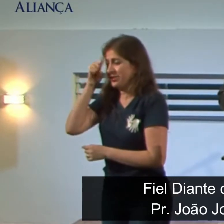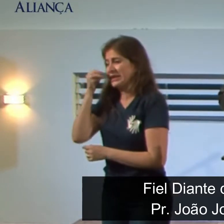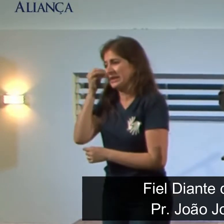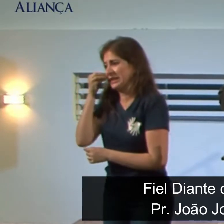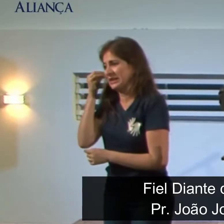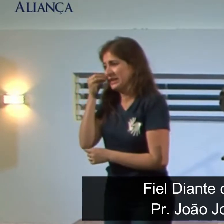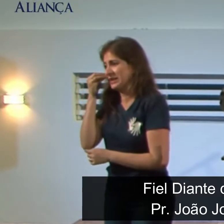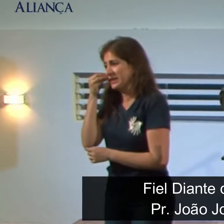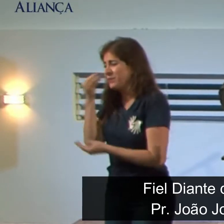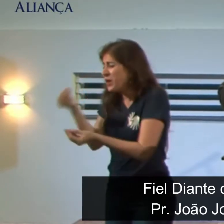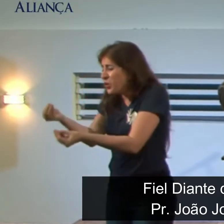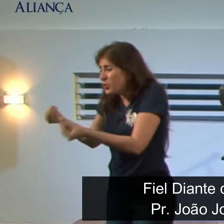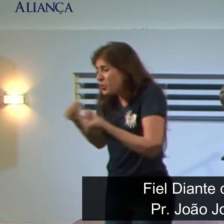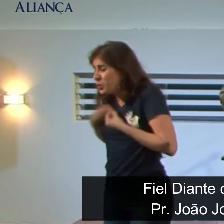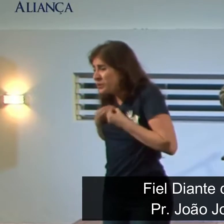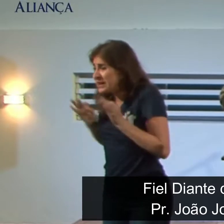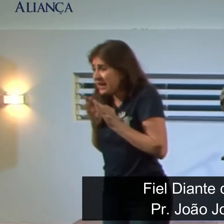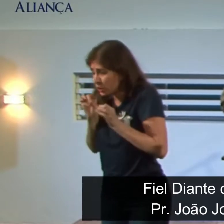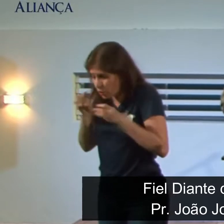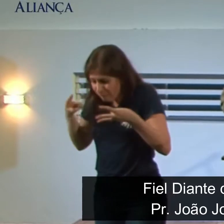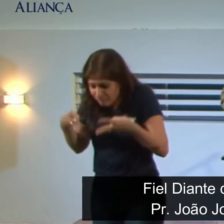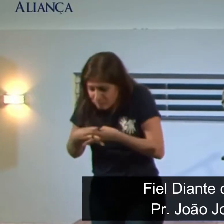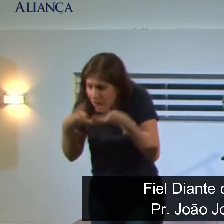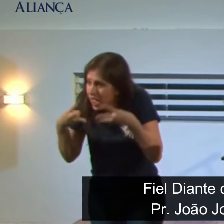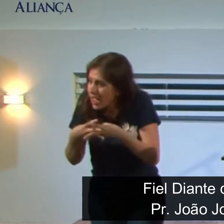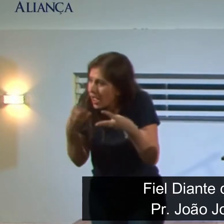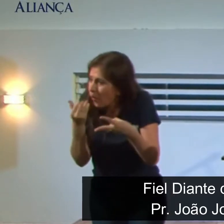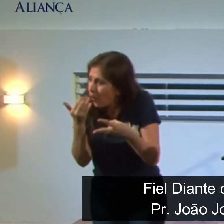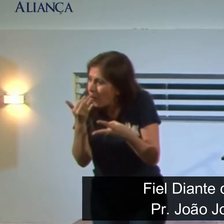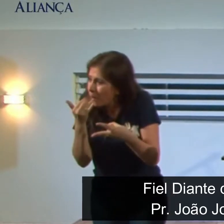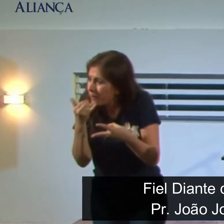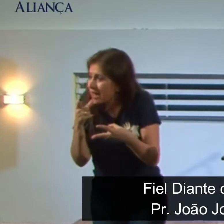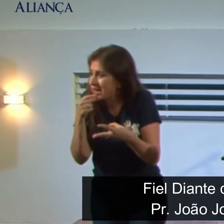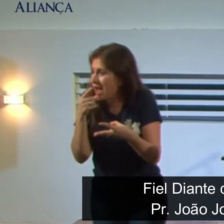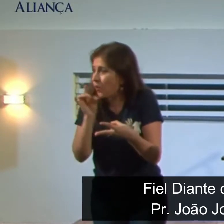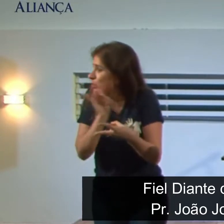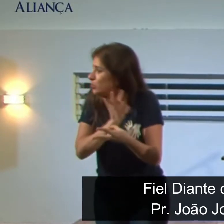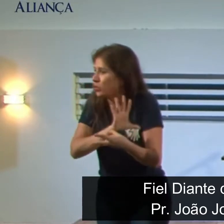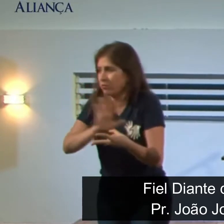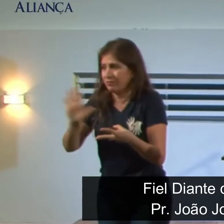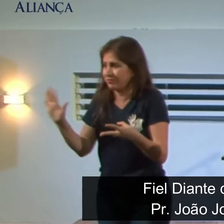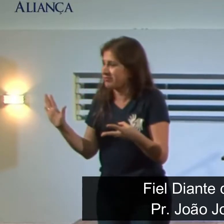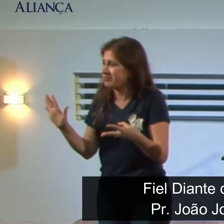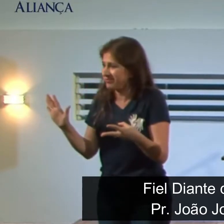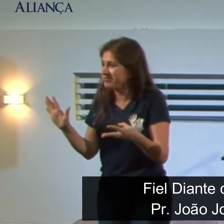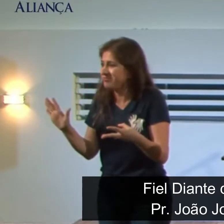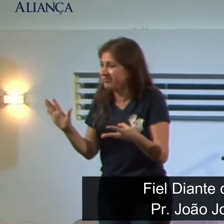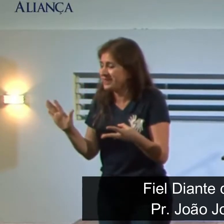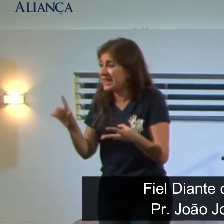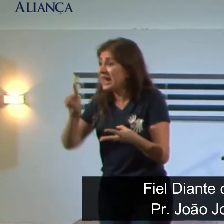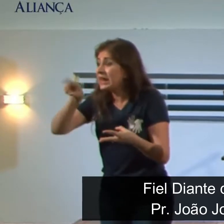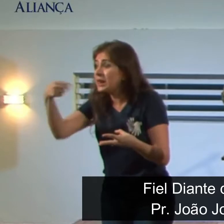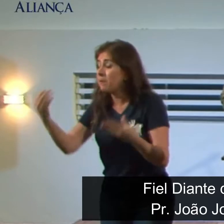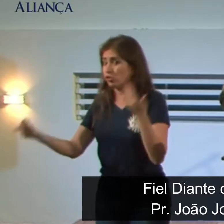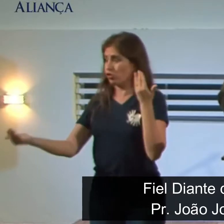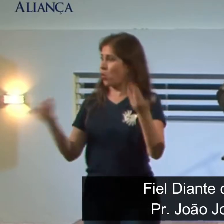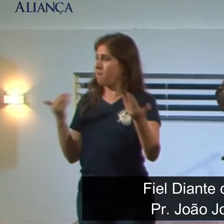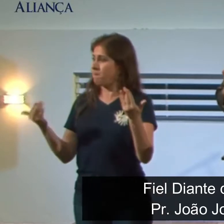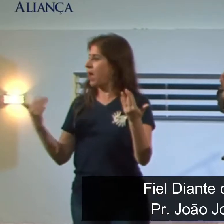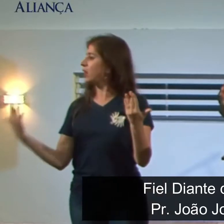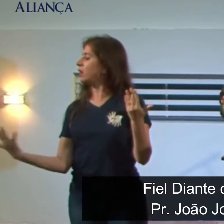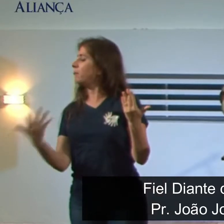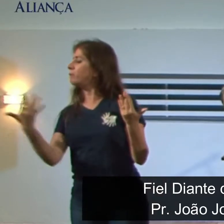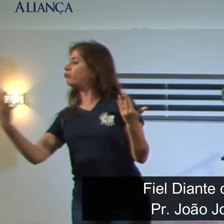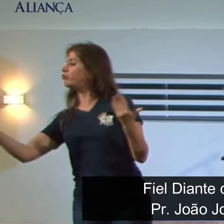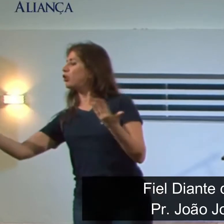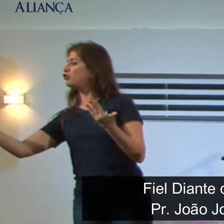Não nos dê nada além de vegetais para comer e água para beber. Depois, compare a nossa aparência